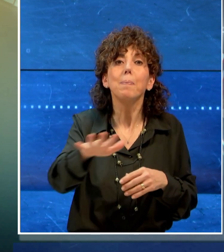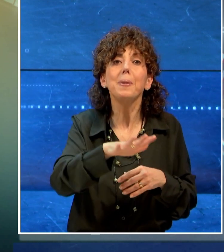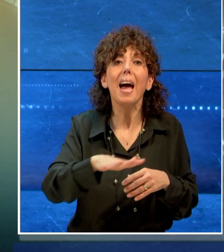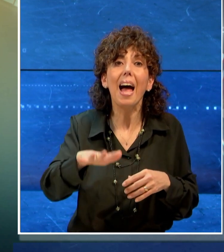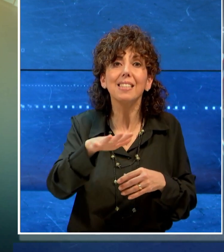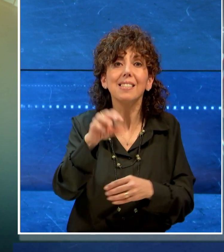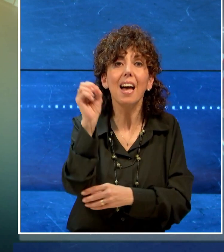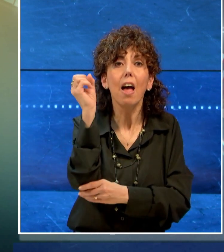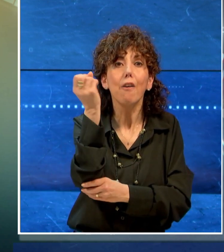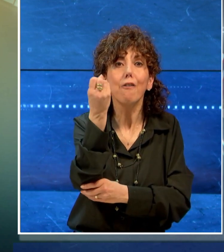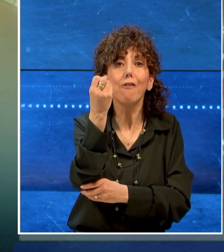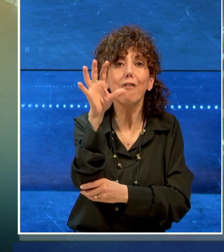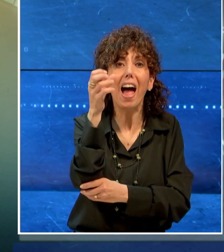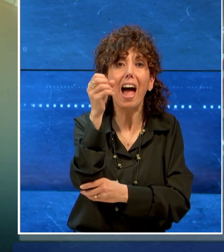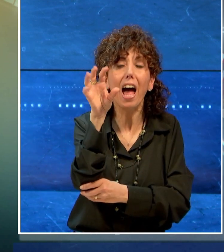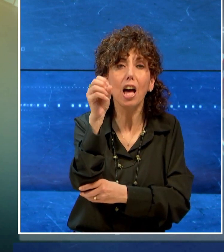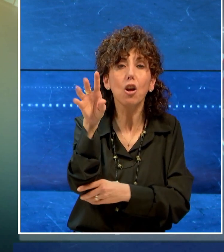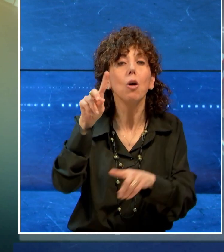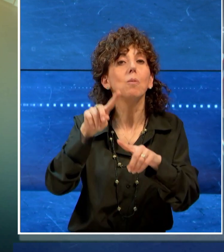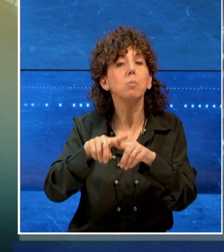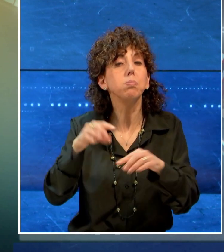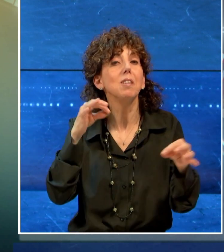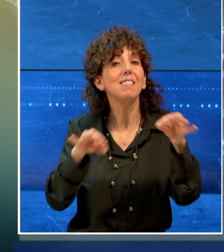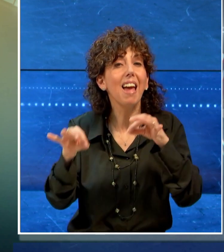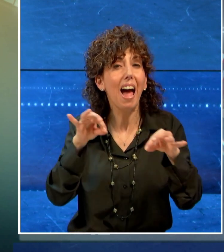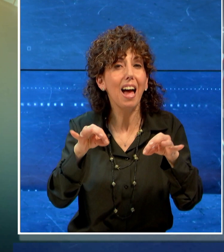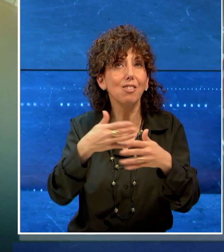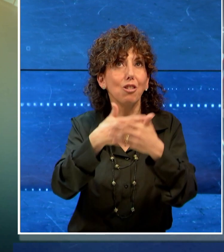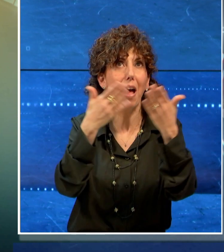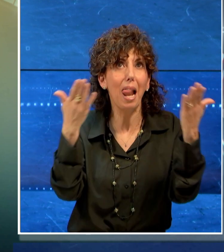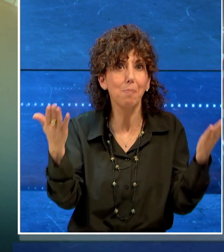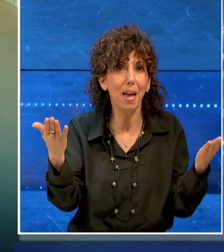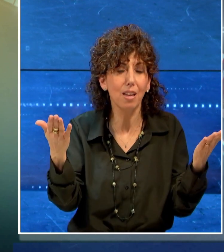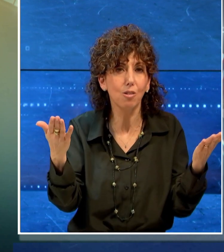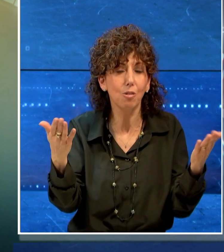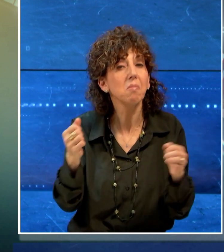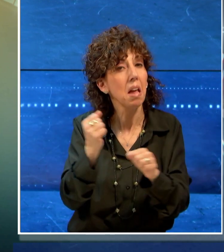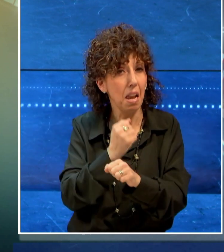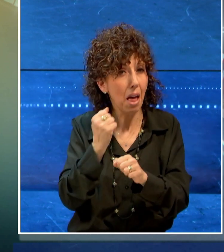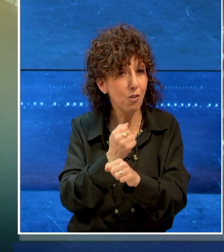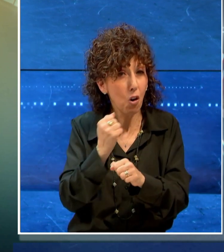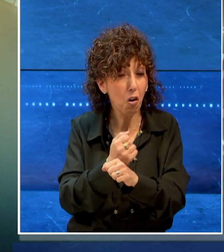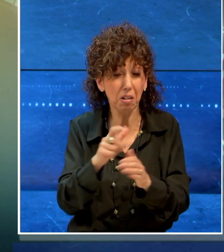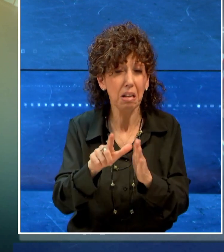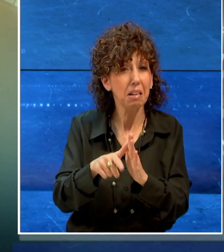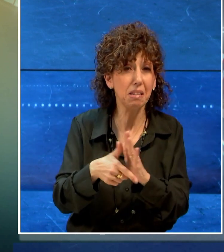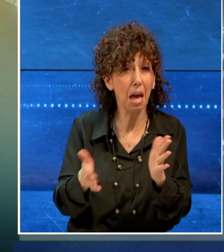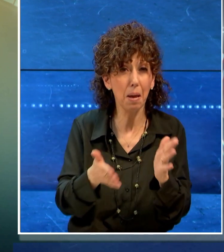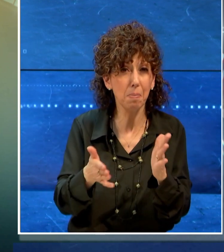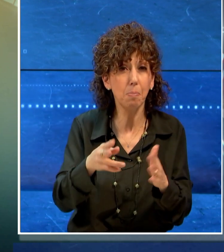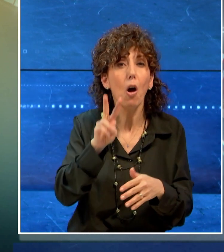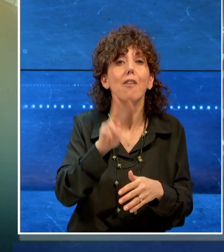del faro e di un teatro all'aperto i lavori dureranno circa